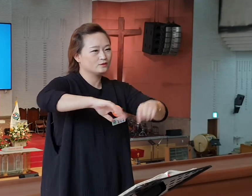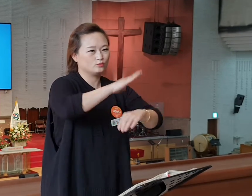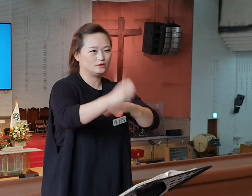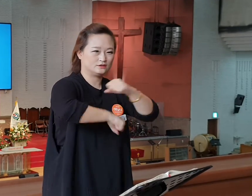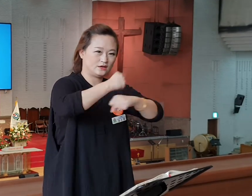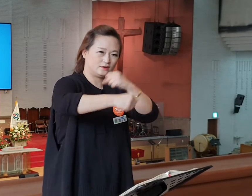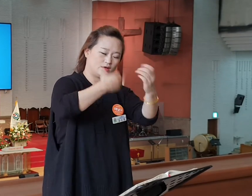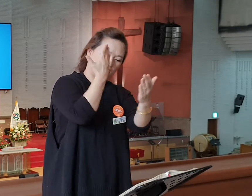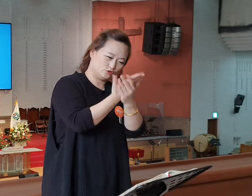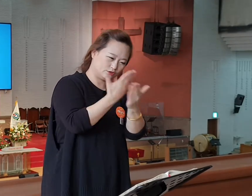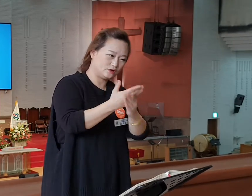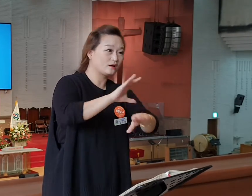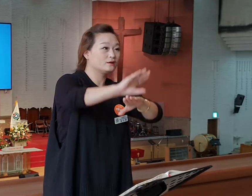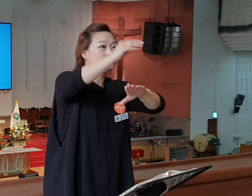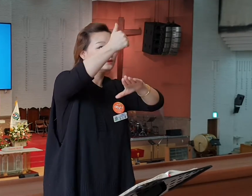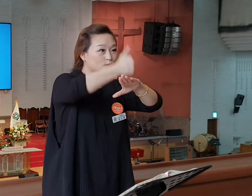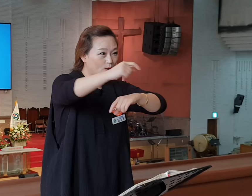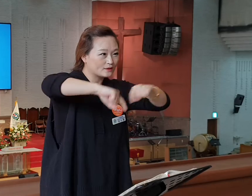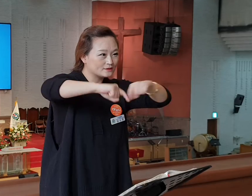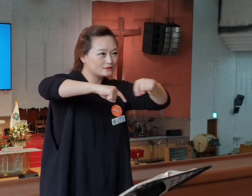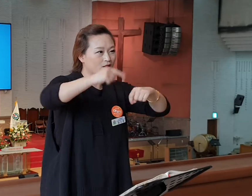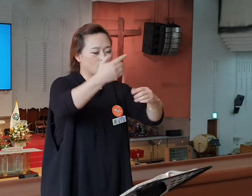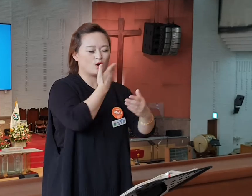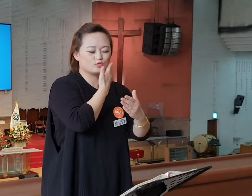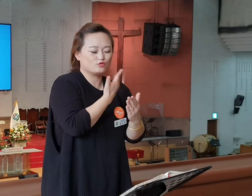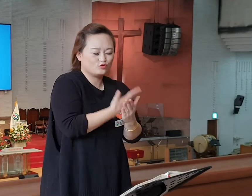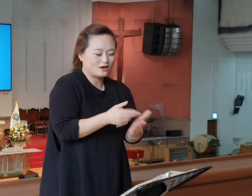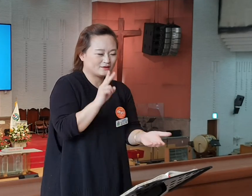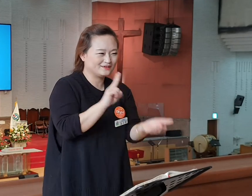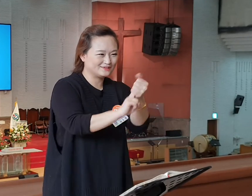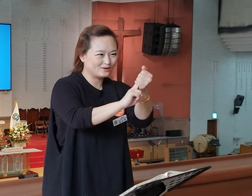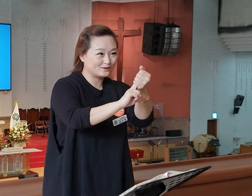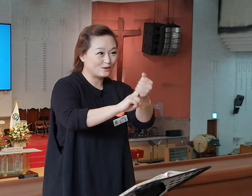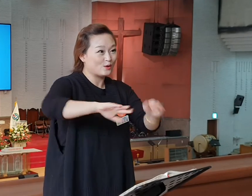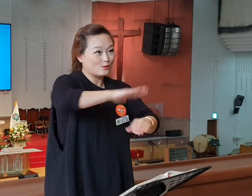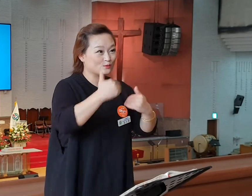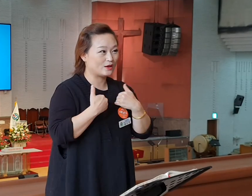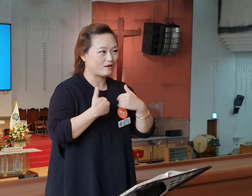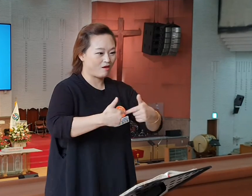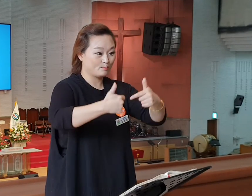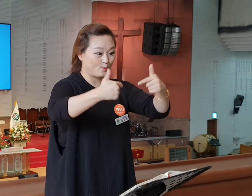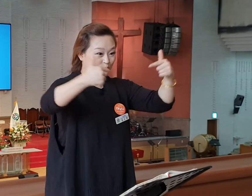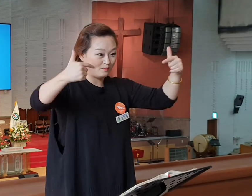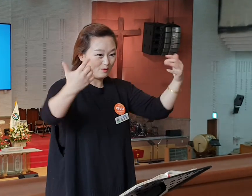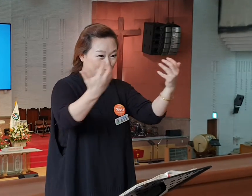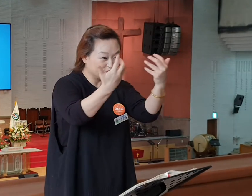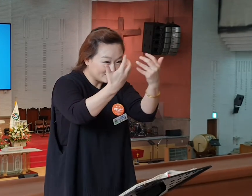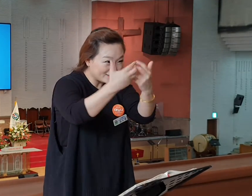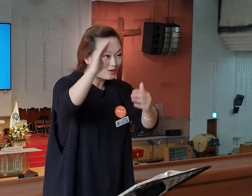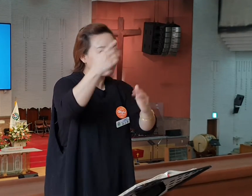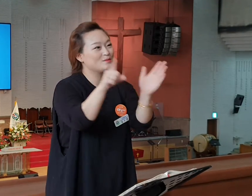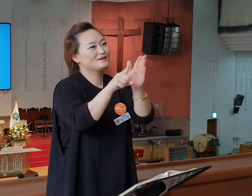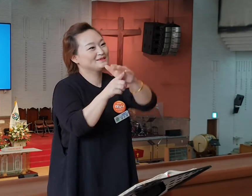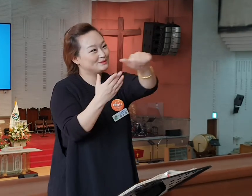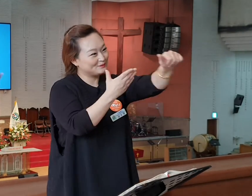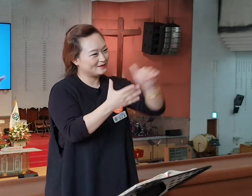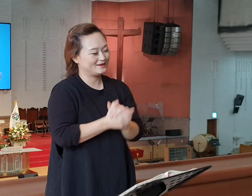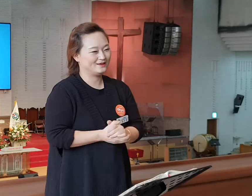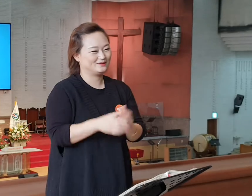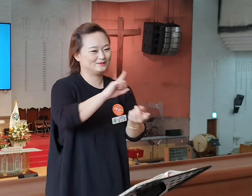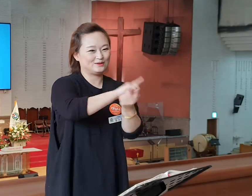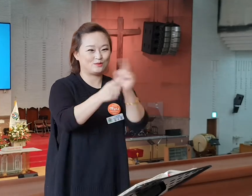자유롭게 하시는 크리스도가 다스리시는 그 귀한 기적이 우리 가운데 점점 더 풍성해질 줄 믿습니다.